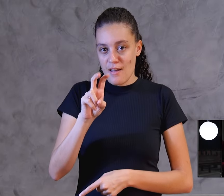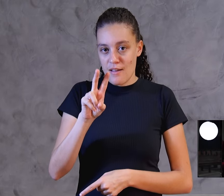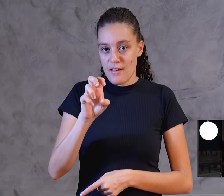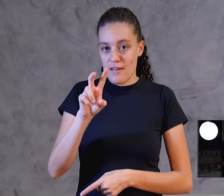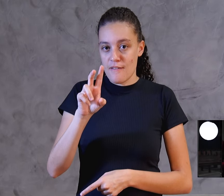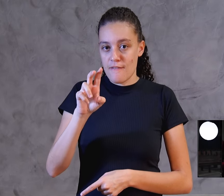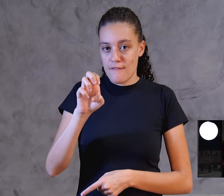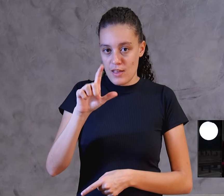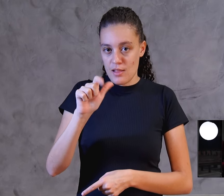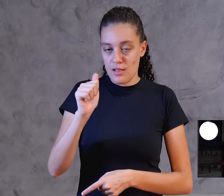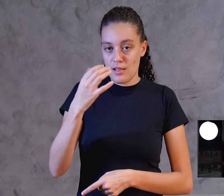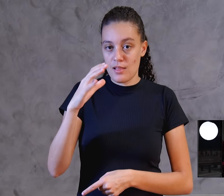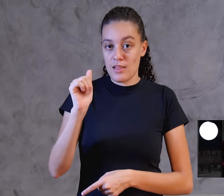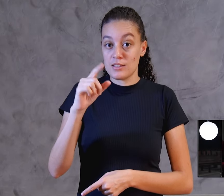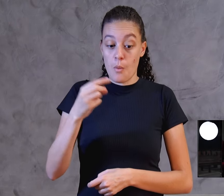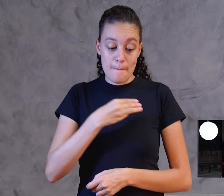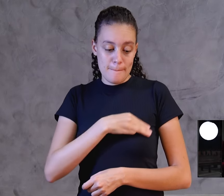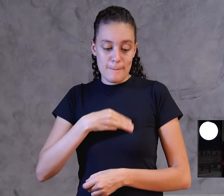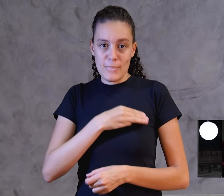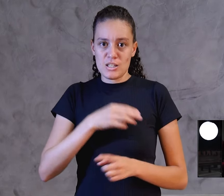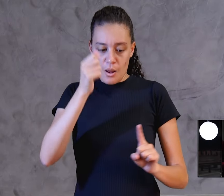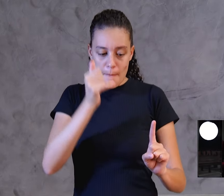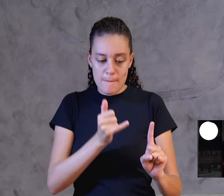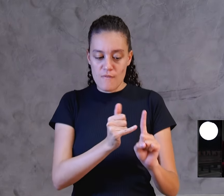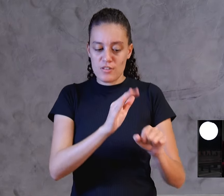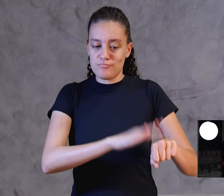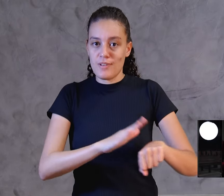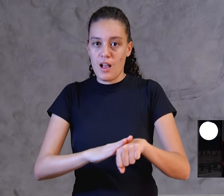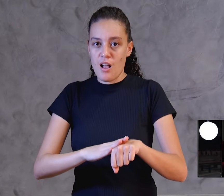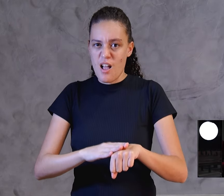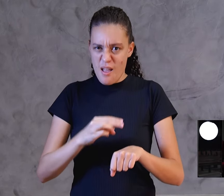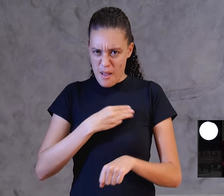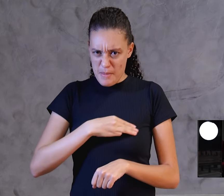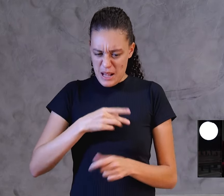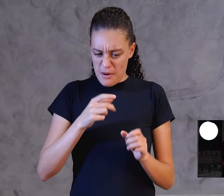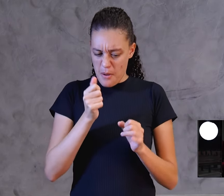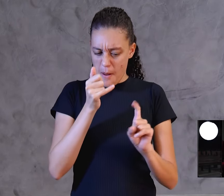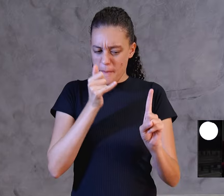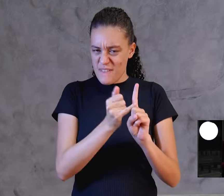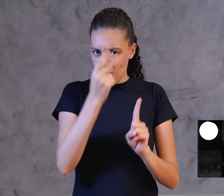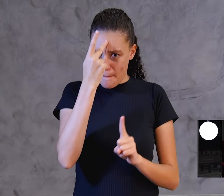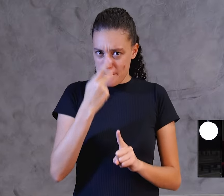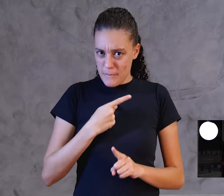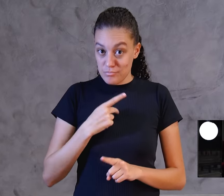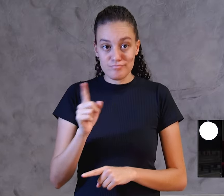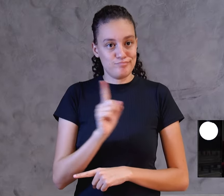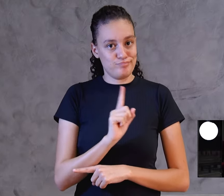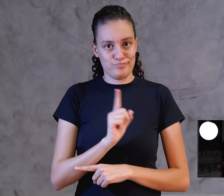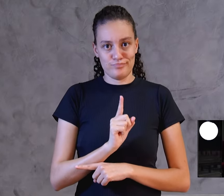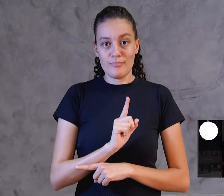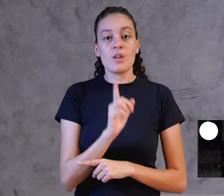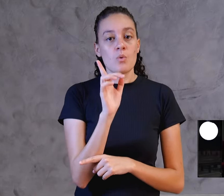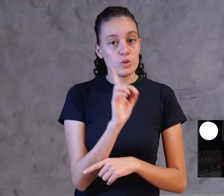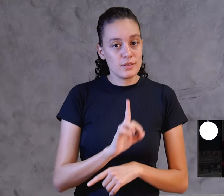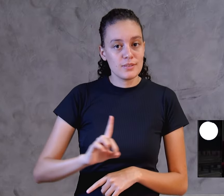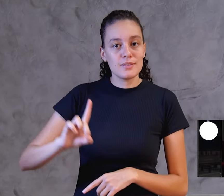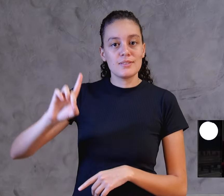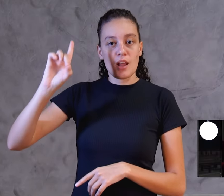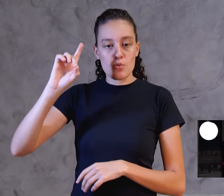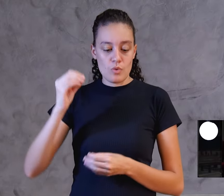profético faz. O ministério profético não é meu, Wanderlei Vilaça. Deus tem nos enviado, o profeta Elias, para